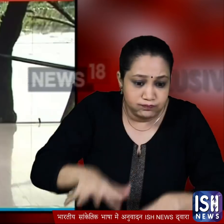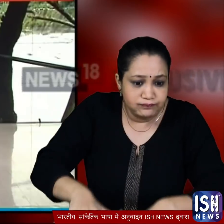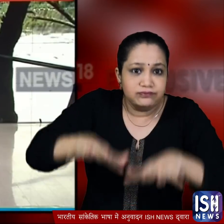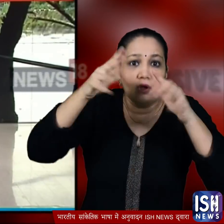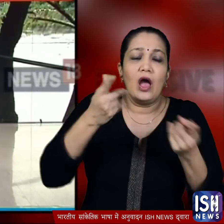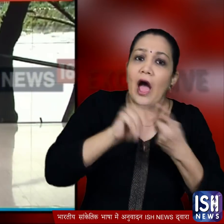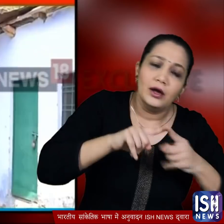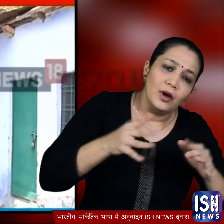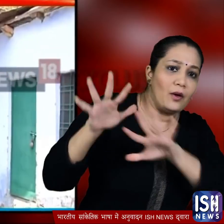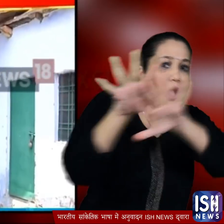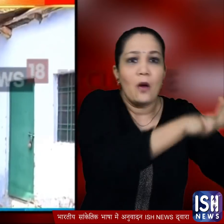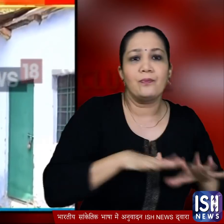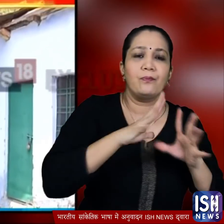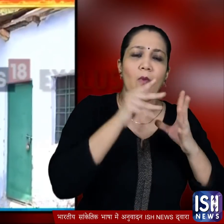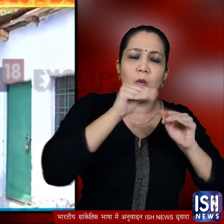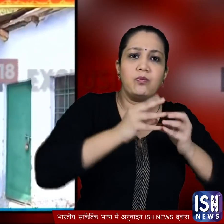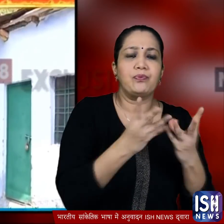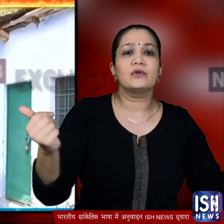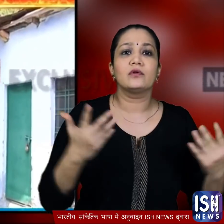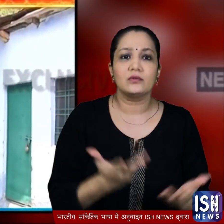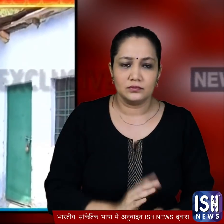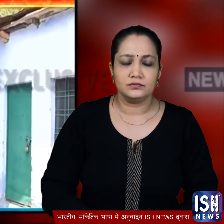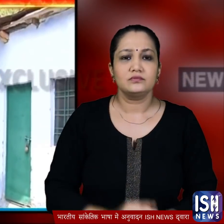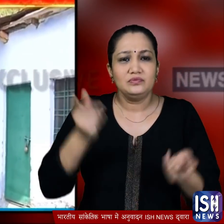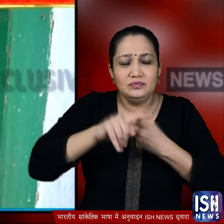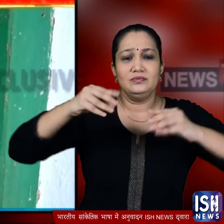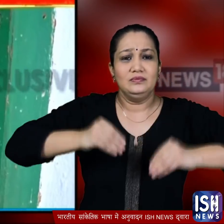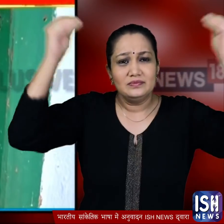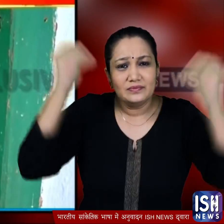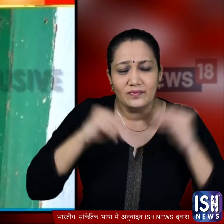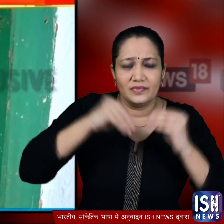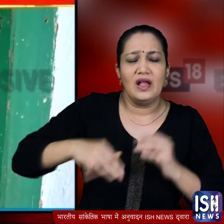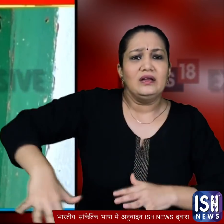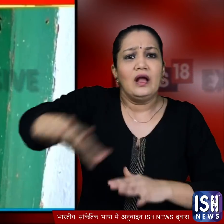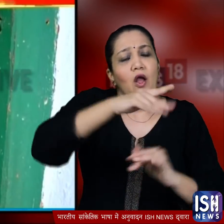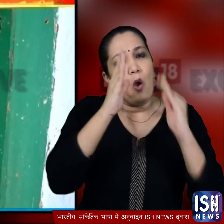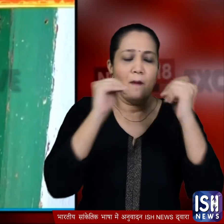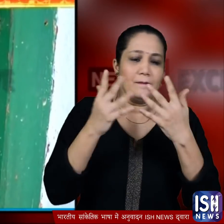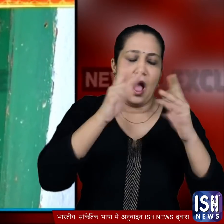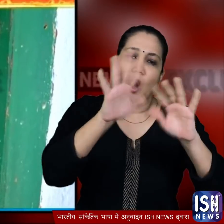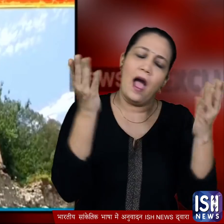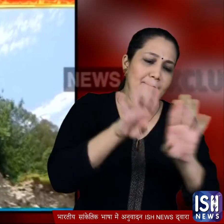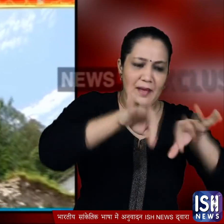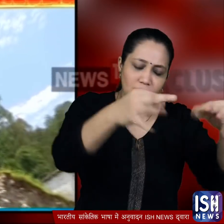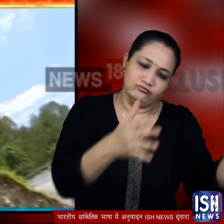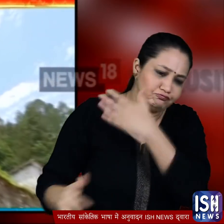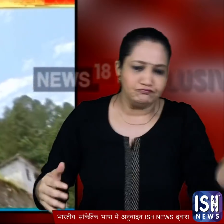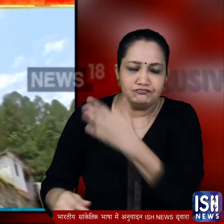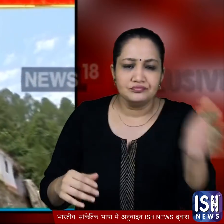डूप जाएगा क्योंकि इस बार वहां जो बारिश हुई उसमें पूरे गाओं को खाली करा लिया गया वहां बारिश के बाद नदी